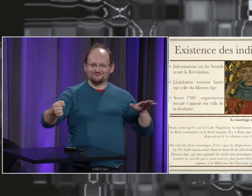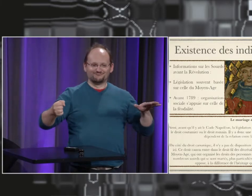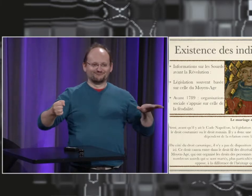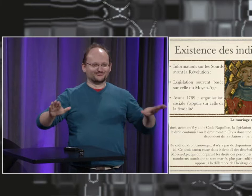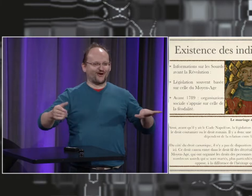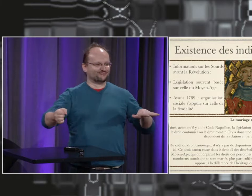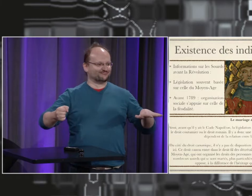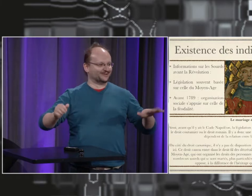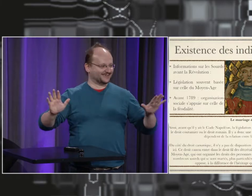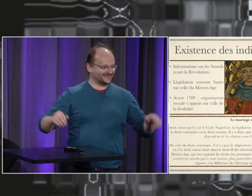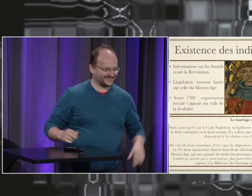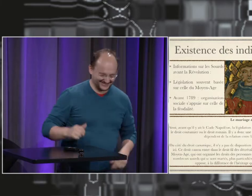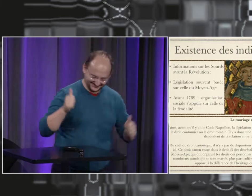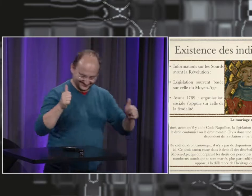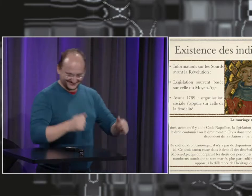? Je vais freiner un peu ? Je vais peut-être ralentir un peu.